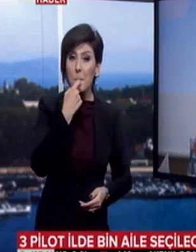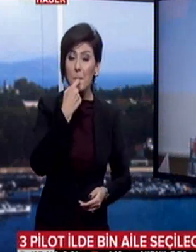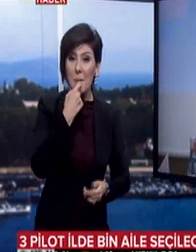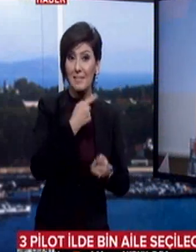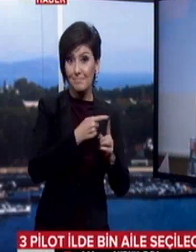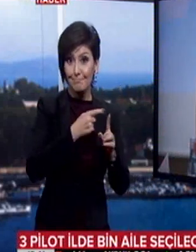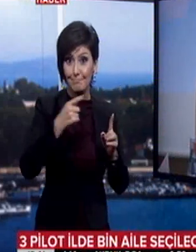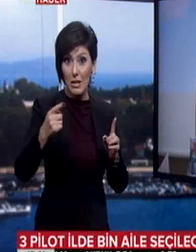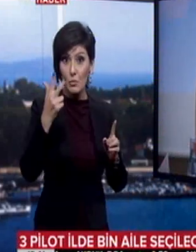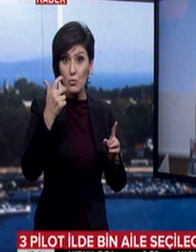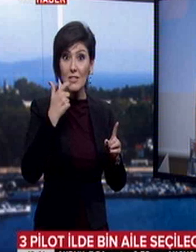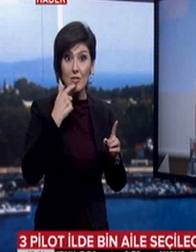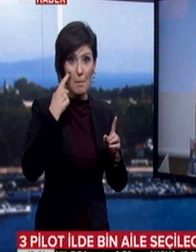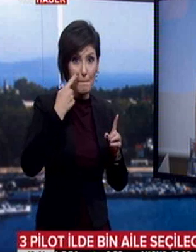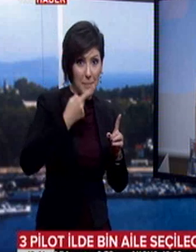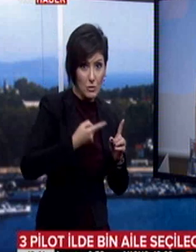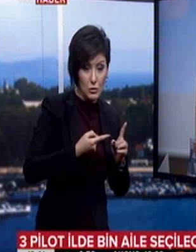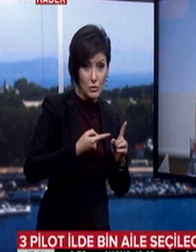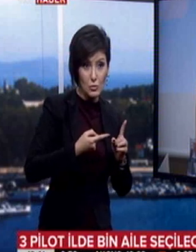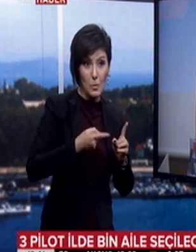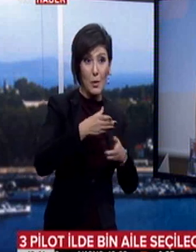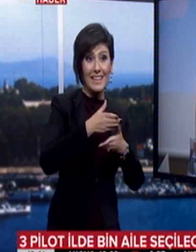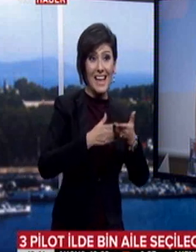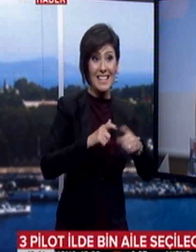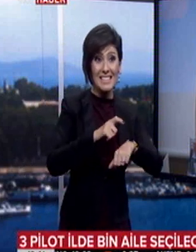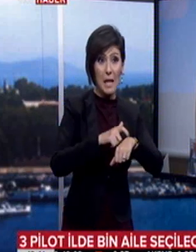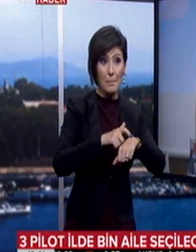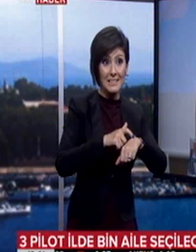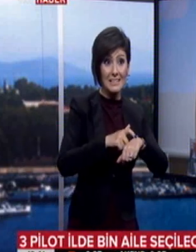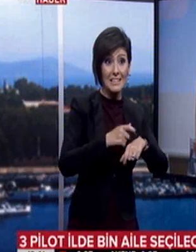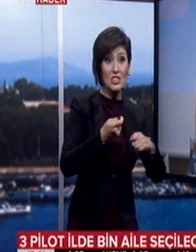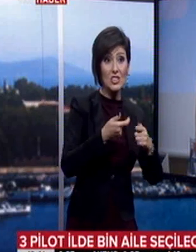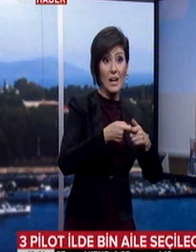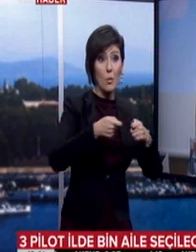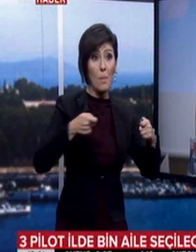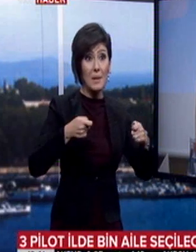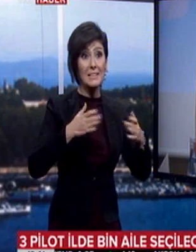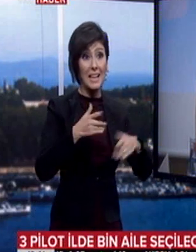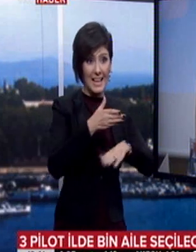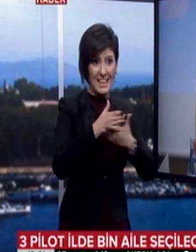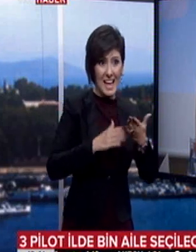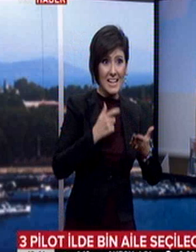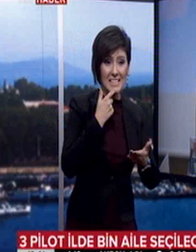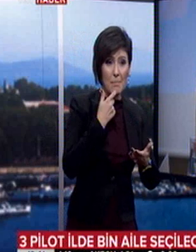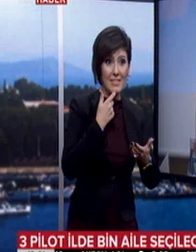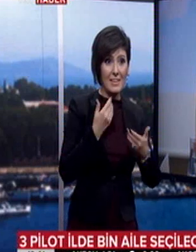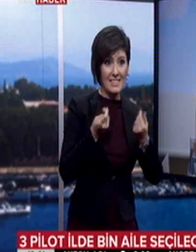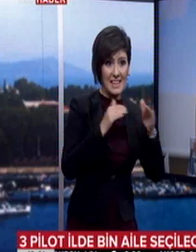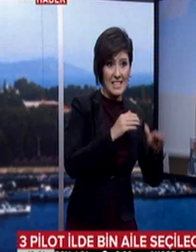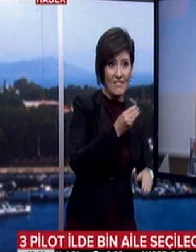kadar olan dönemi bakıyoruz. Ha bu yarı zamanlı işten kopmasın. Yani neticede bir yarı zamanlı destek veriyor muyuz? Anne o